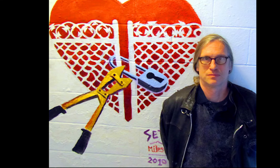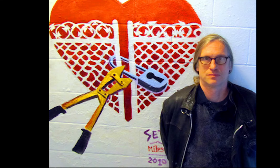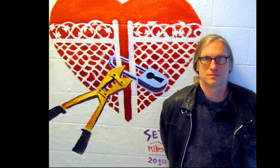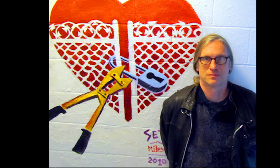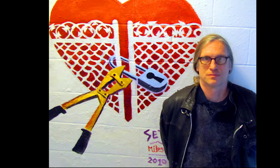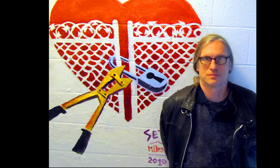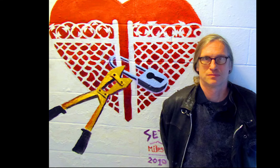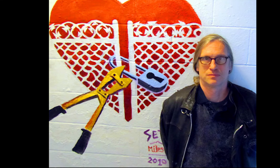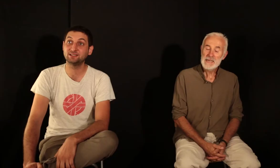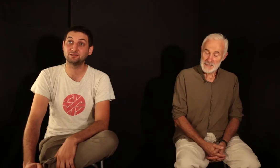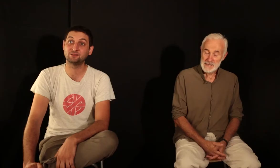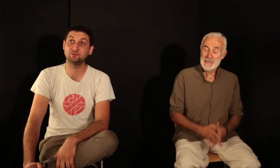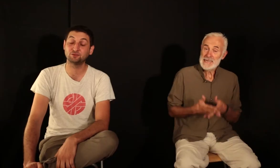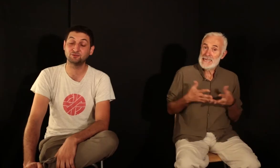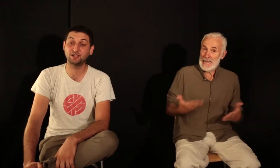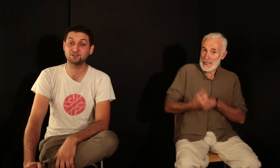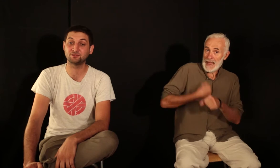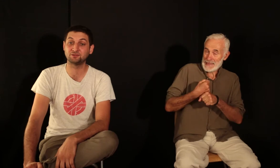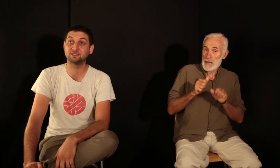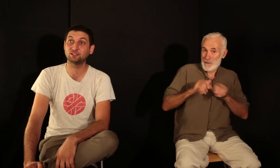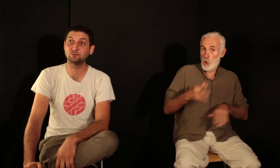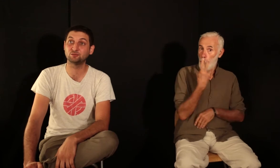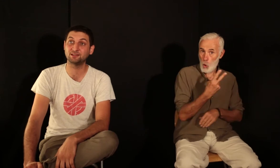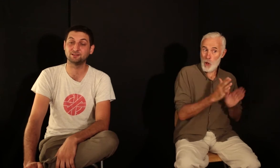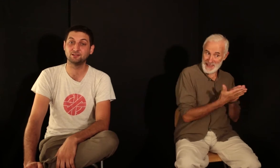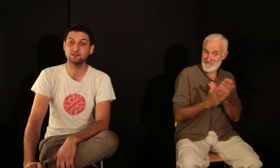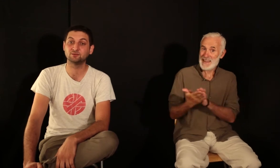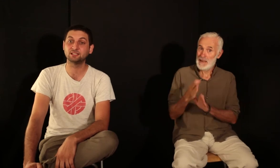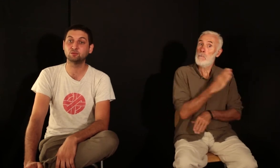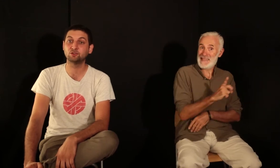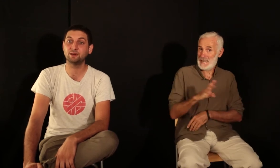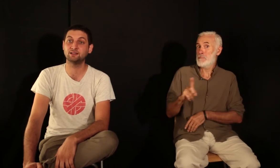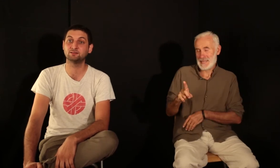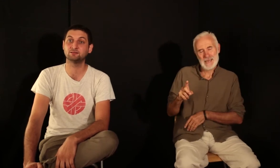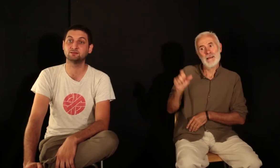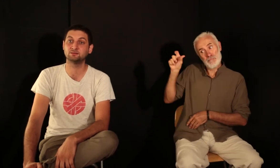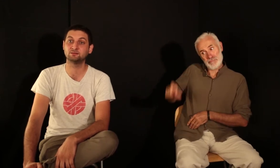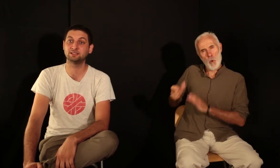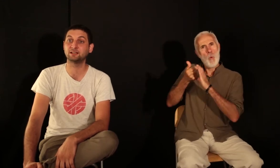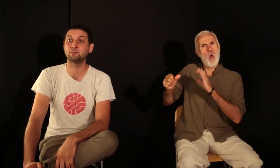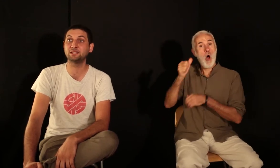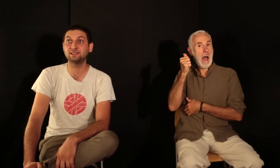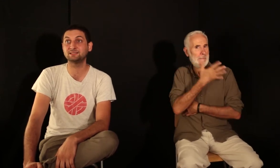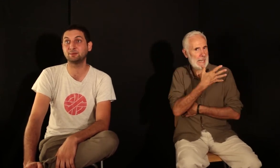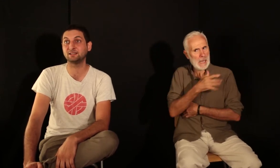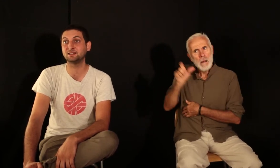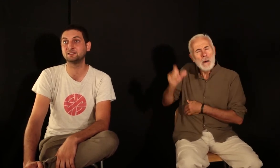Cette année, nous avons publié deux ouvrages de Seth Tobockman. Seth Tobockman est un bédéiste américain,